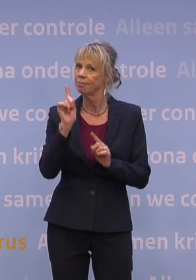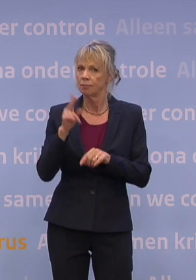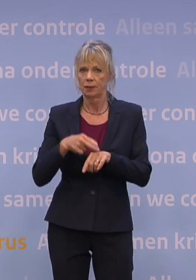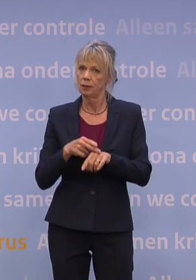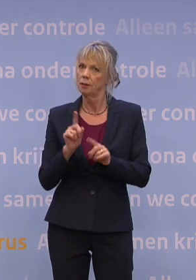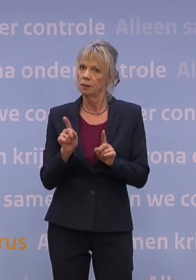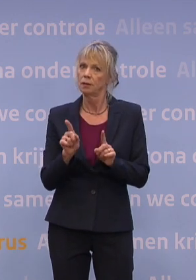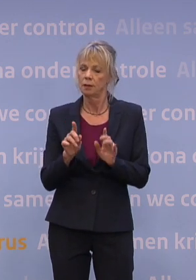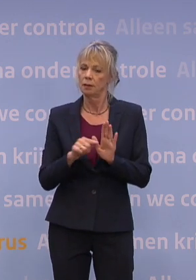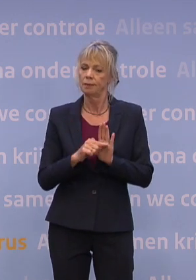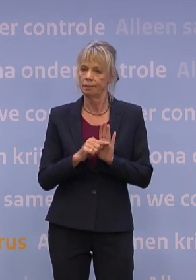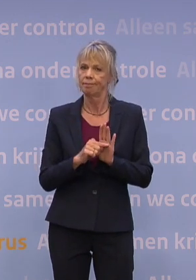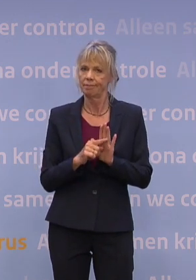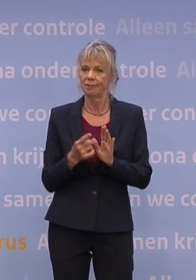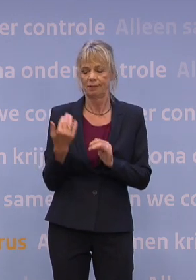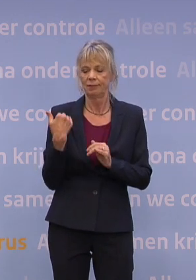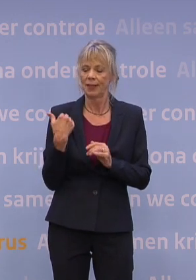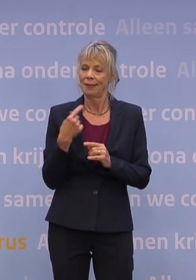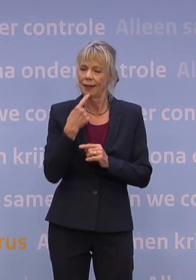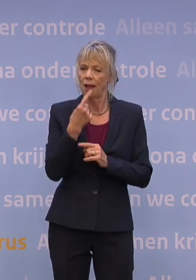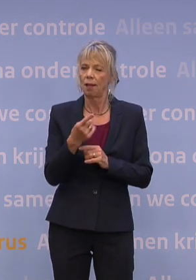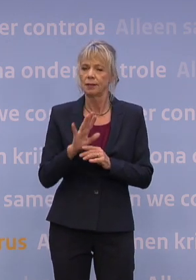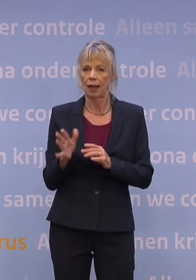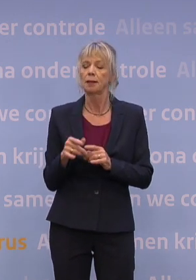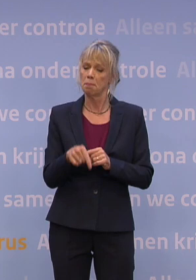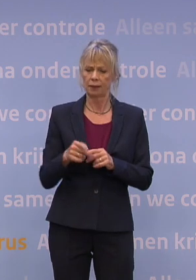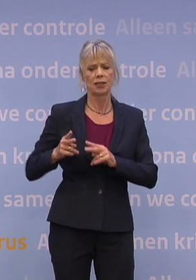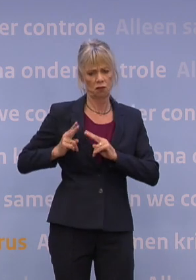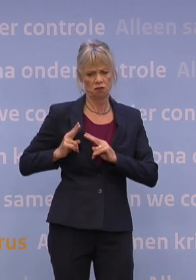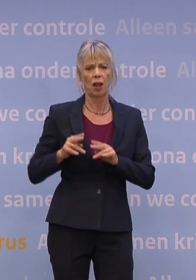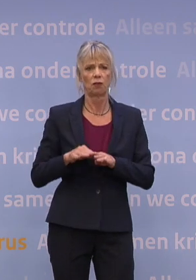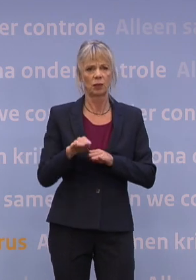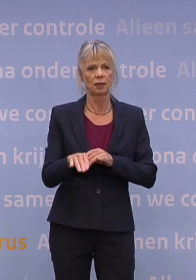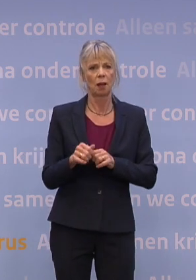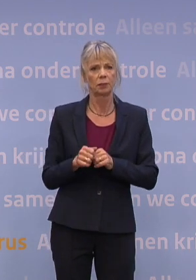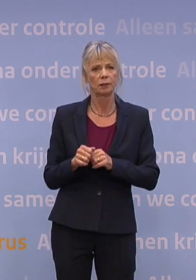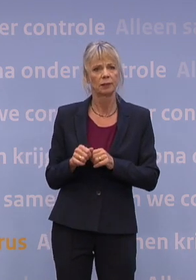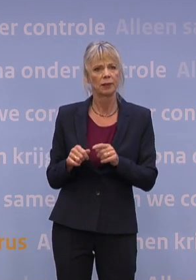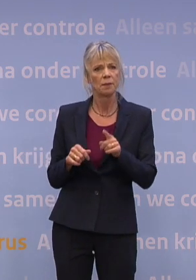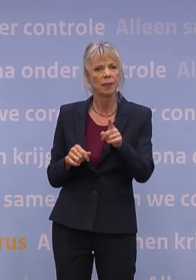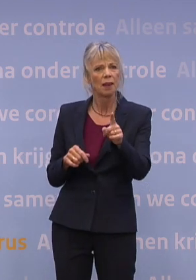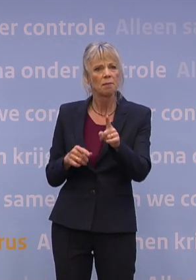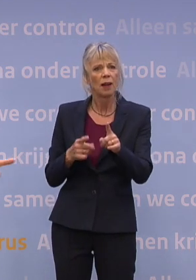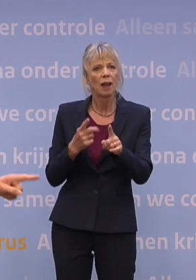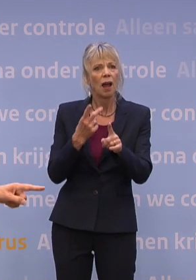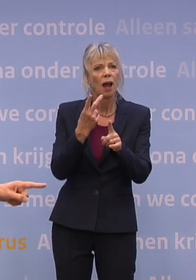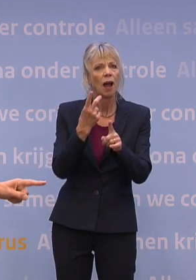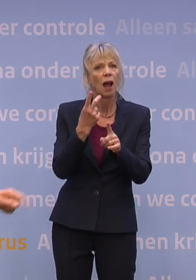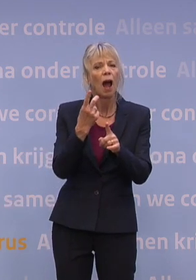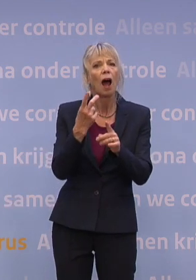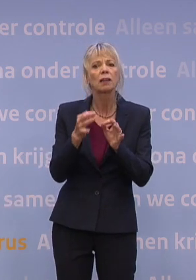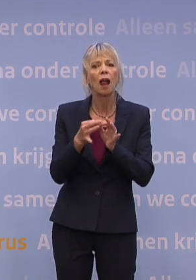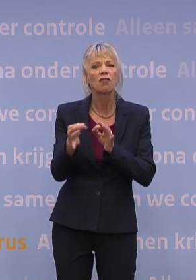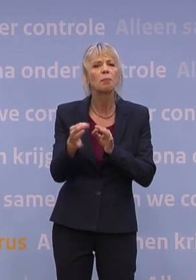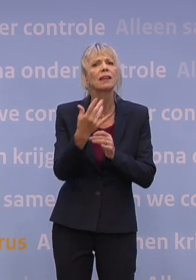hebben. En ook alle onzekerheden zijn. Maar dit is echt een verantwoordende stap. Wanneer gaan die anderhalve meter er dan af? Want half augustus wordt als... Daar heeft de jongen net alle